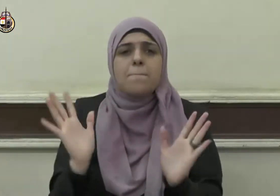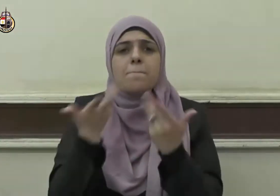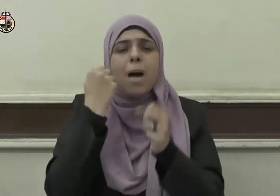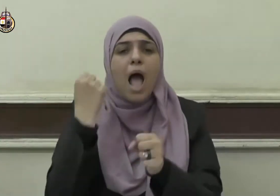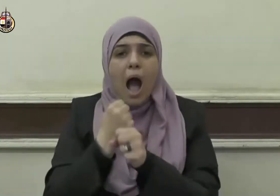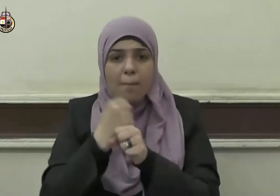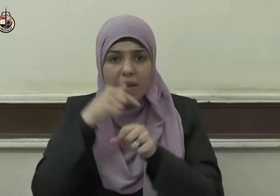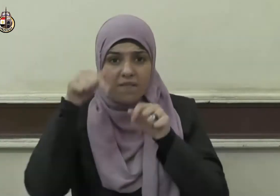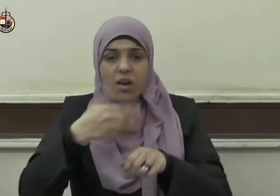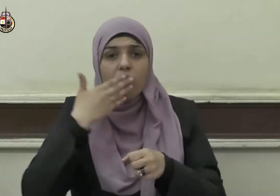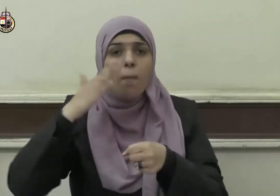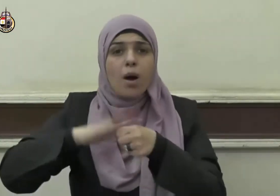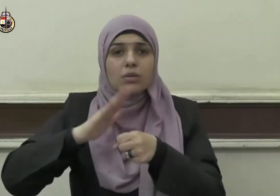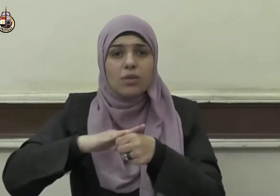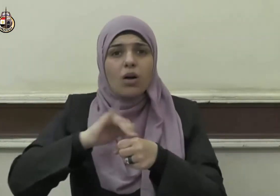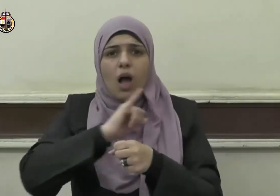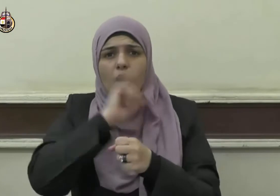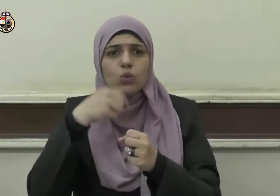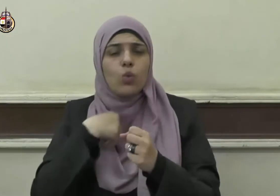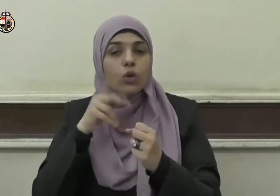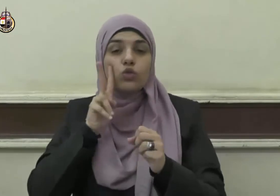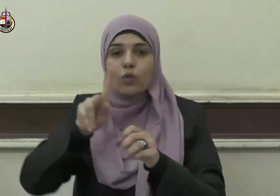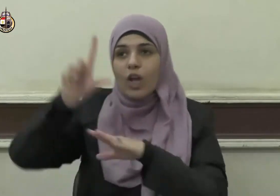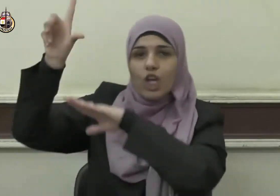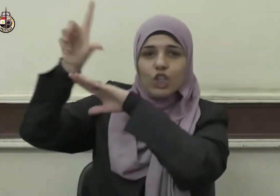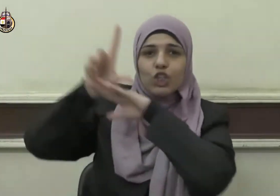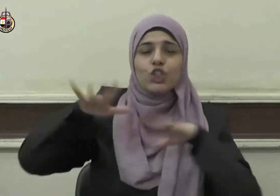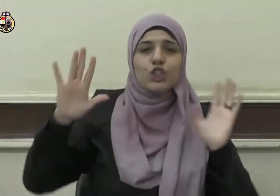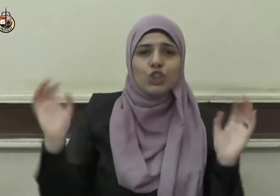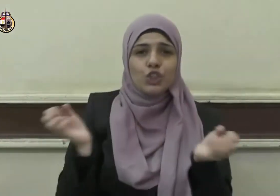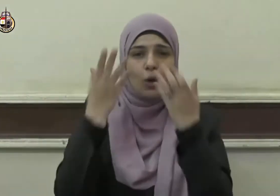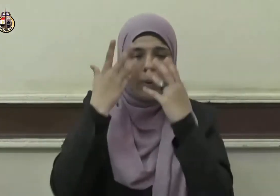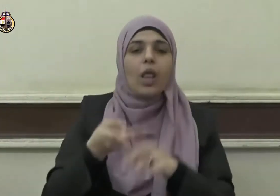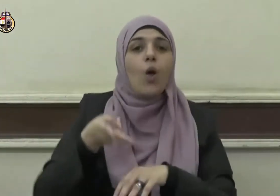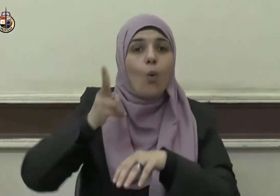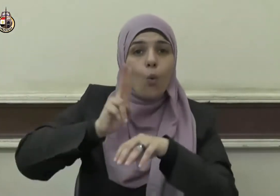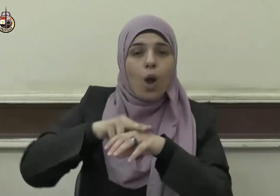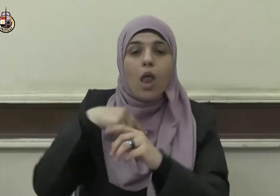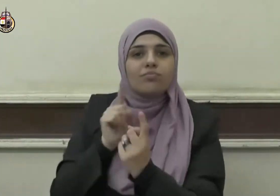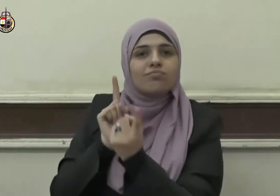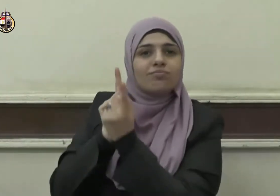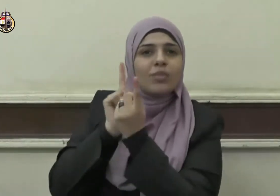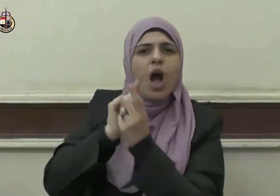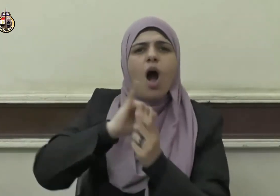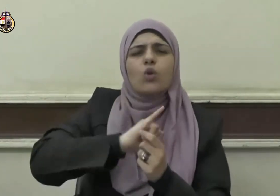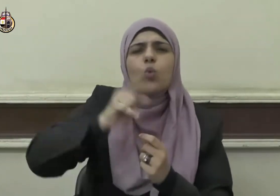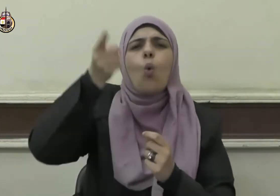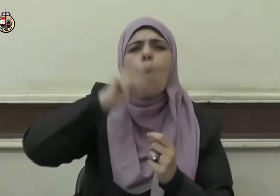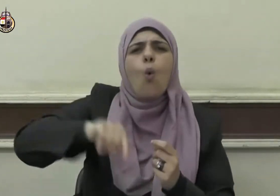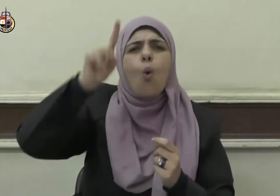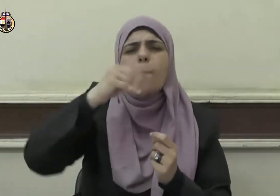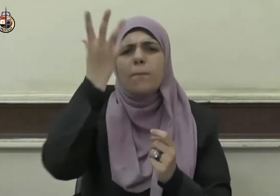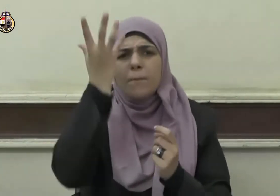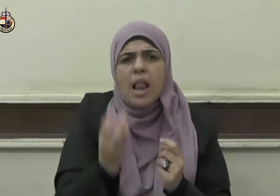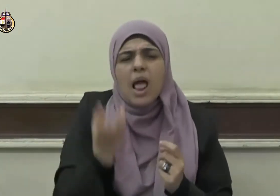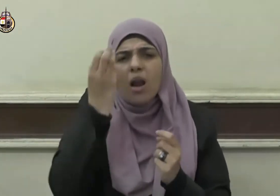رَمْضَانَ حين يلقاه ببريد وكان يلقاه في كل ليلة من رمضان